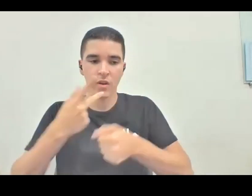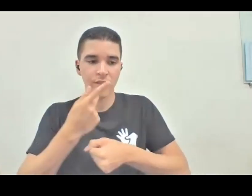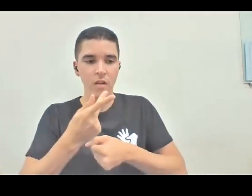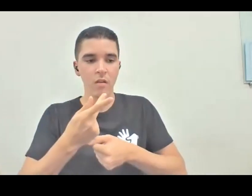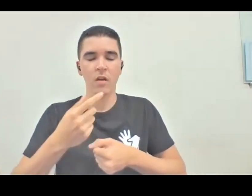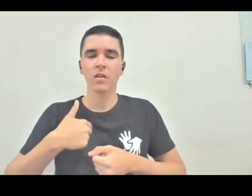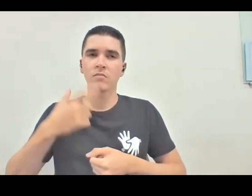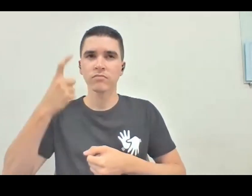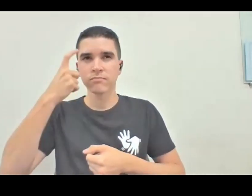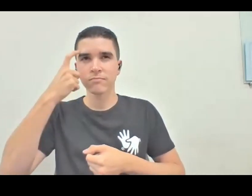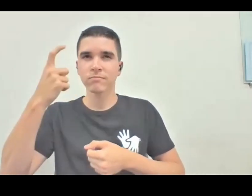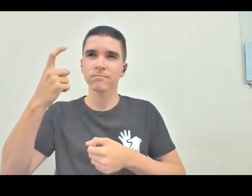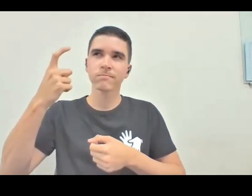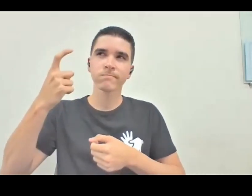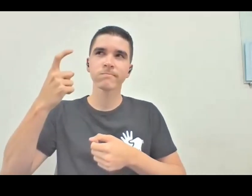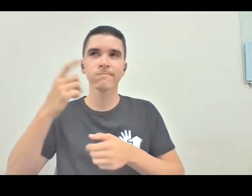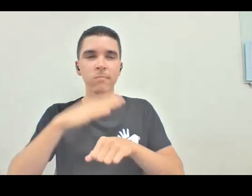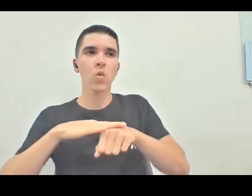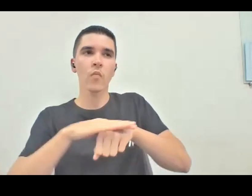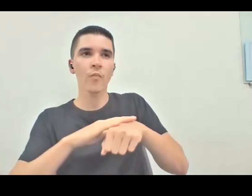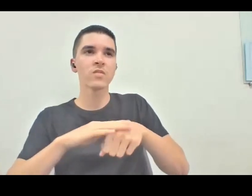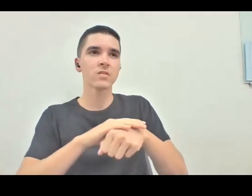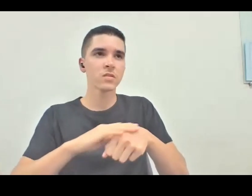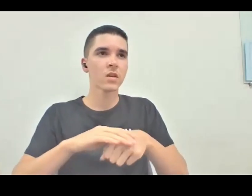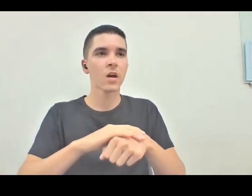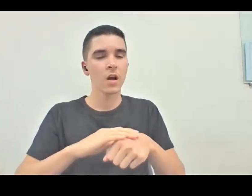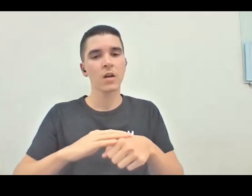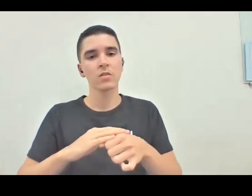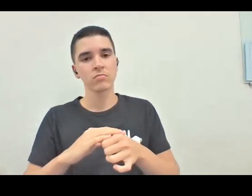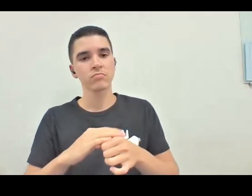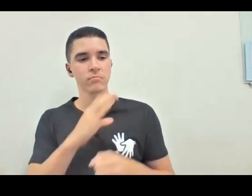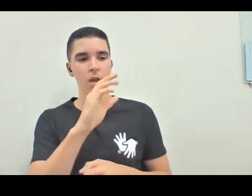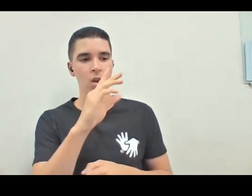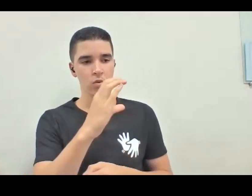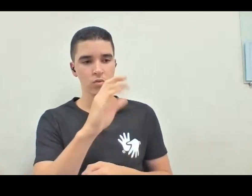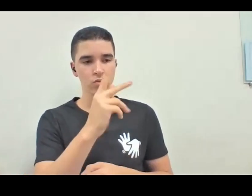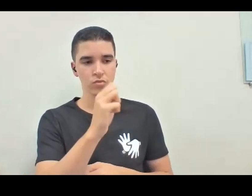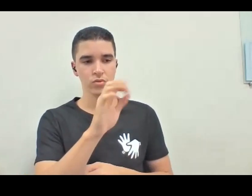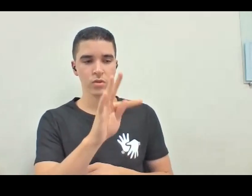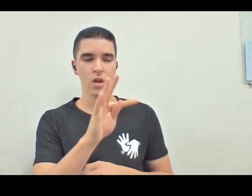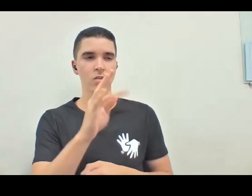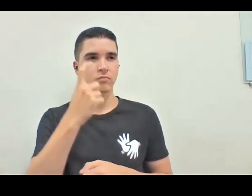coisas aqui, conversando com a Bel pelo chat, então, estamos aí pra pensar juntos.